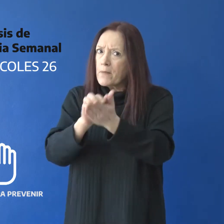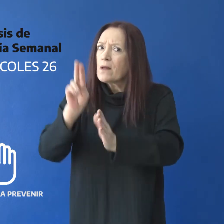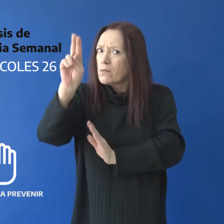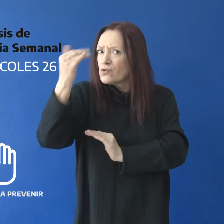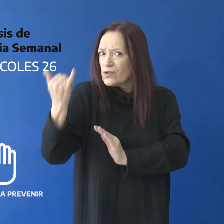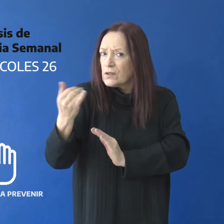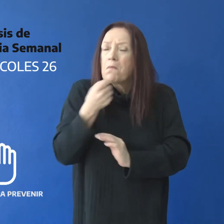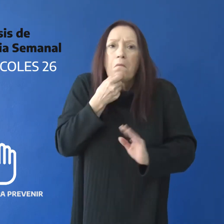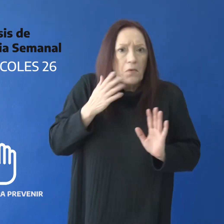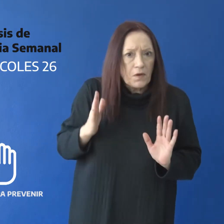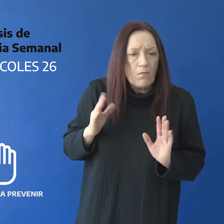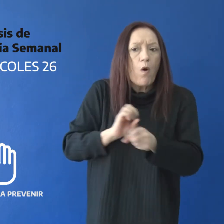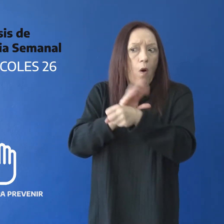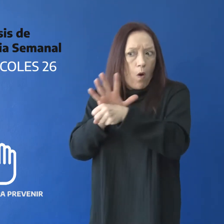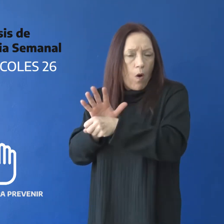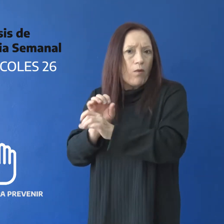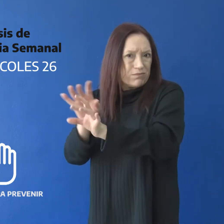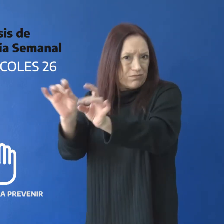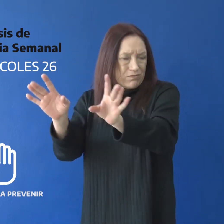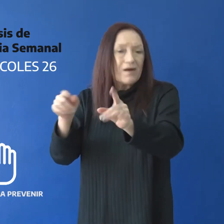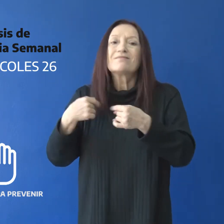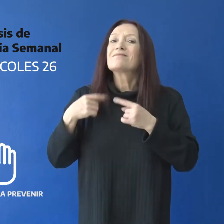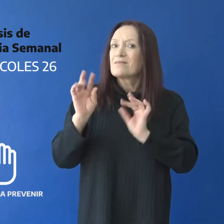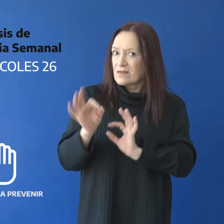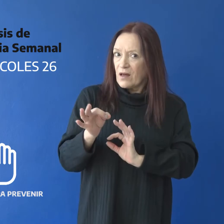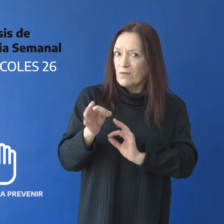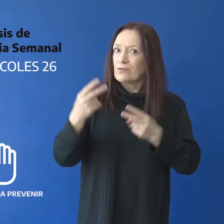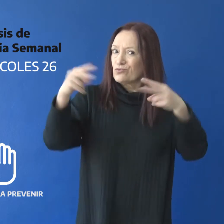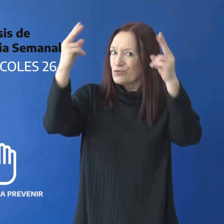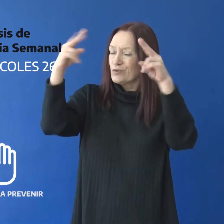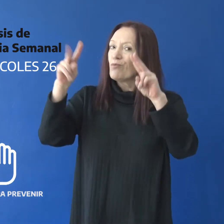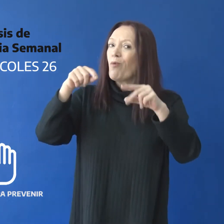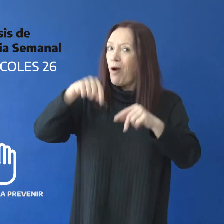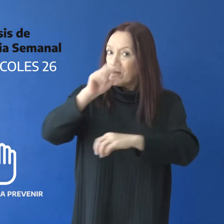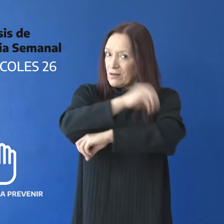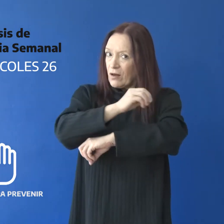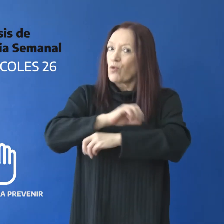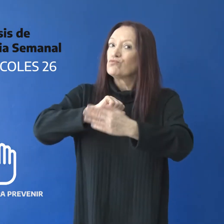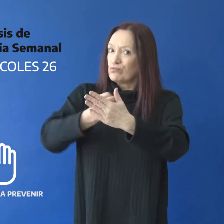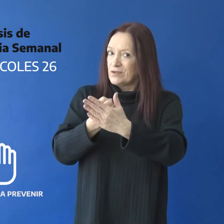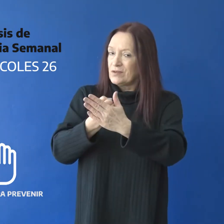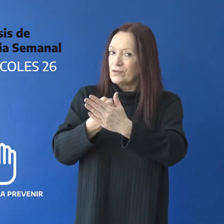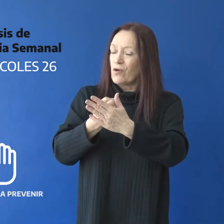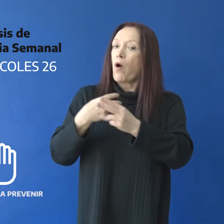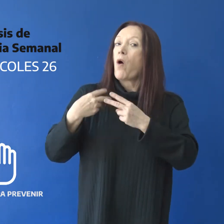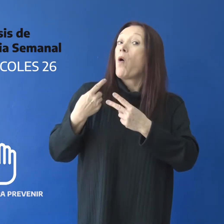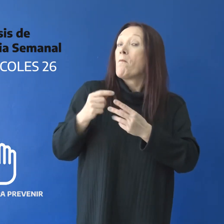pandemia por COVID-19 la actividad turística está suspendida y los viajes pautados para el presente